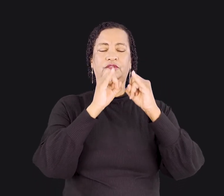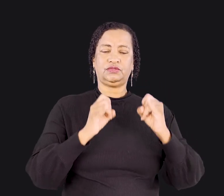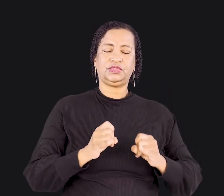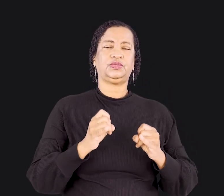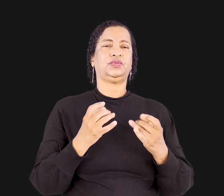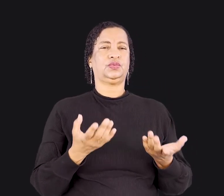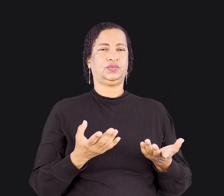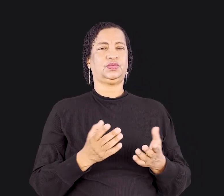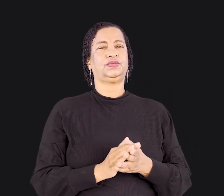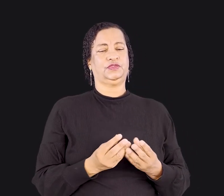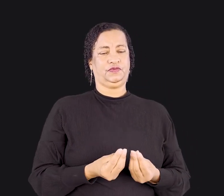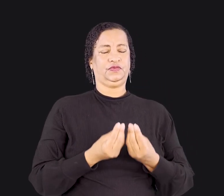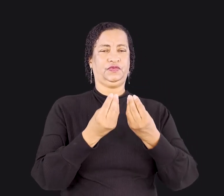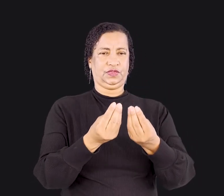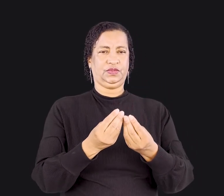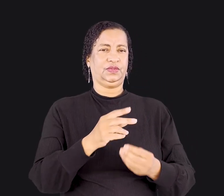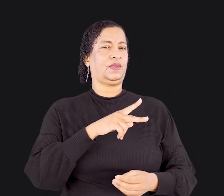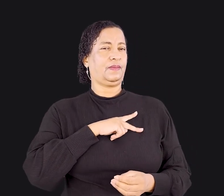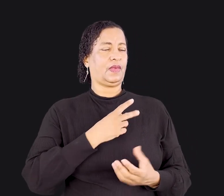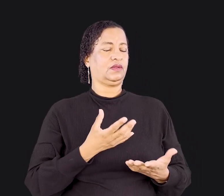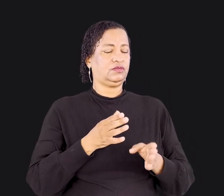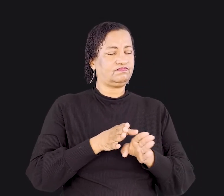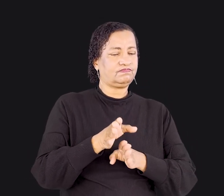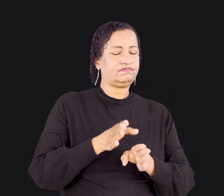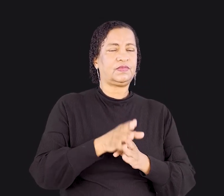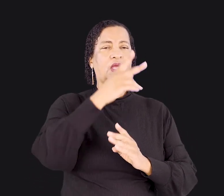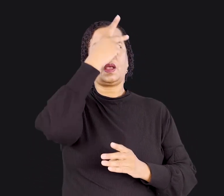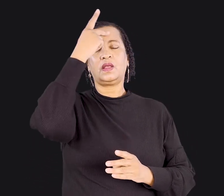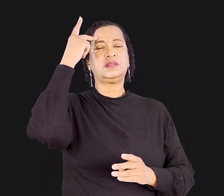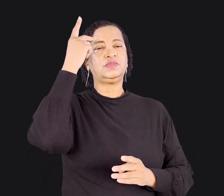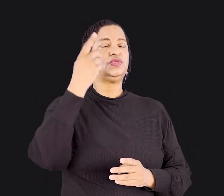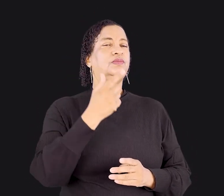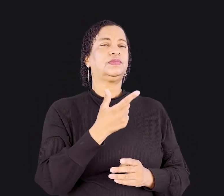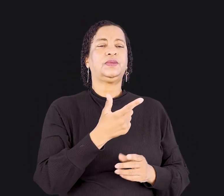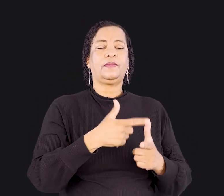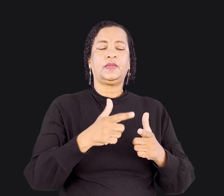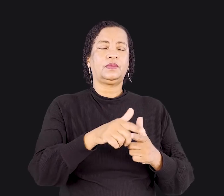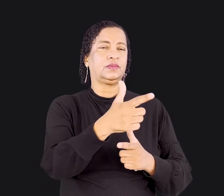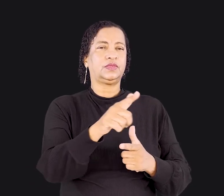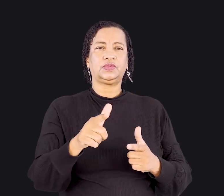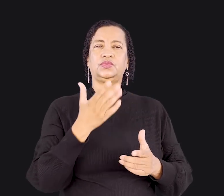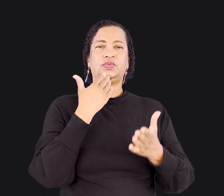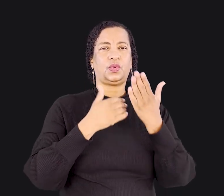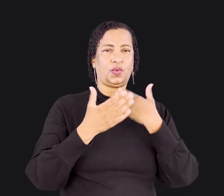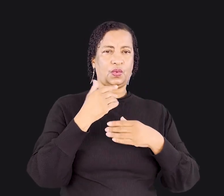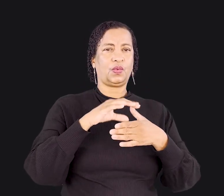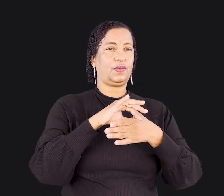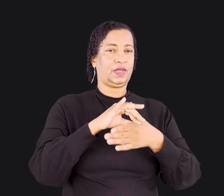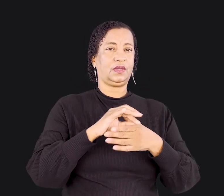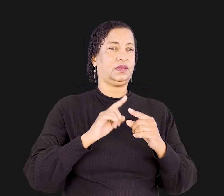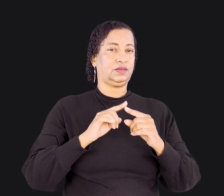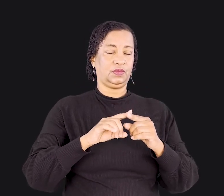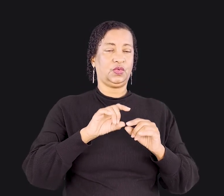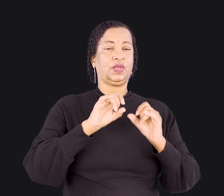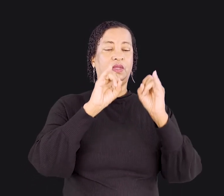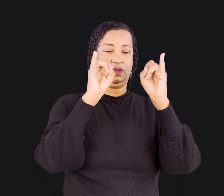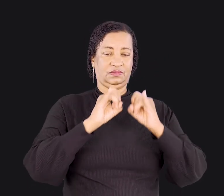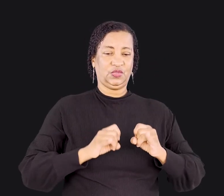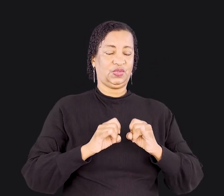ídolos. Paulo tentou convencer aquelas pessoas que não havia nada de errado em comer aquela carne porque os ídolos não são Deus. O